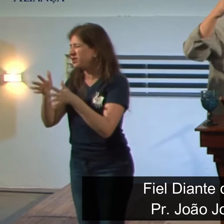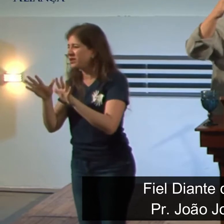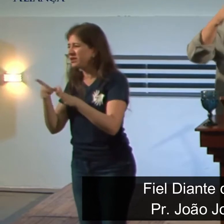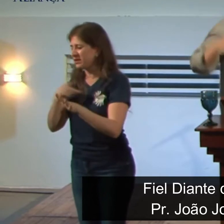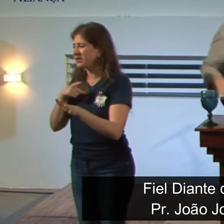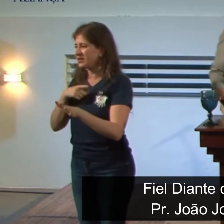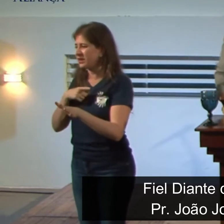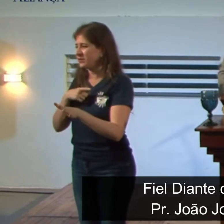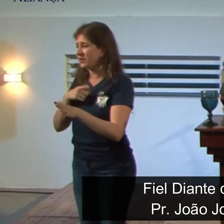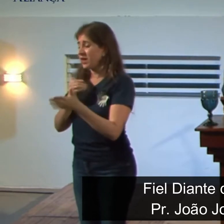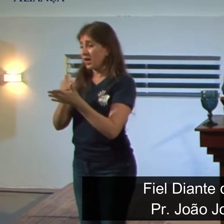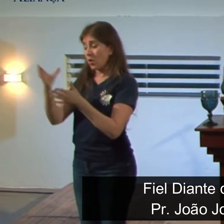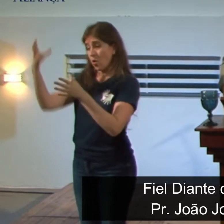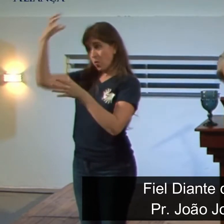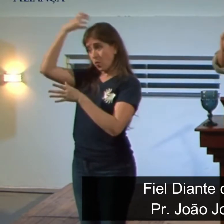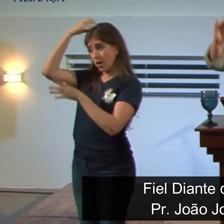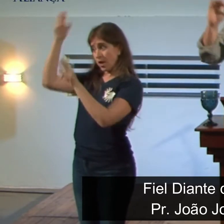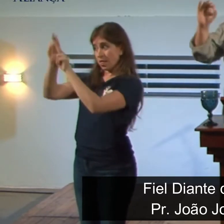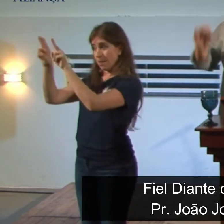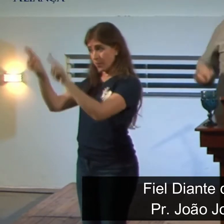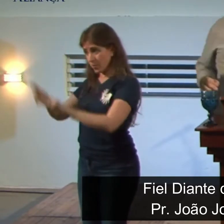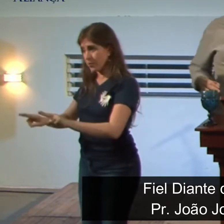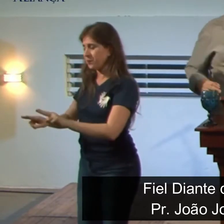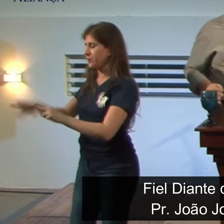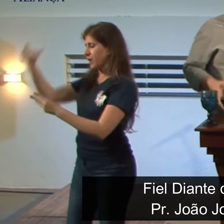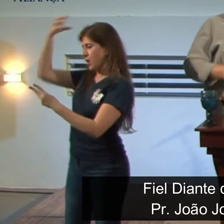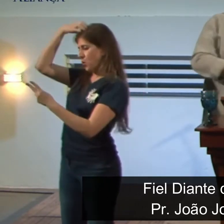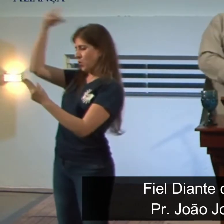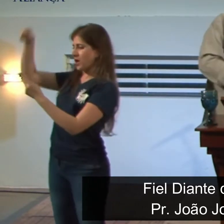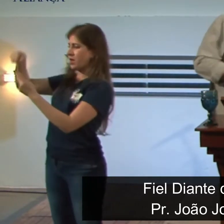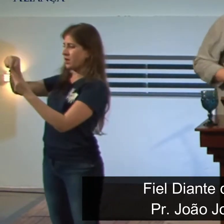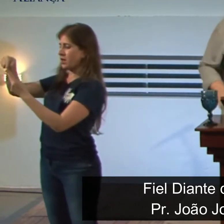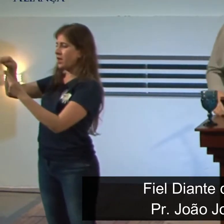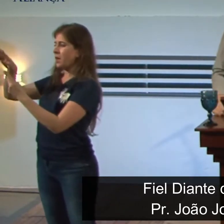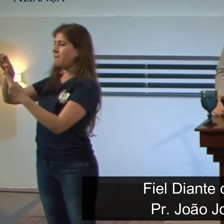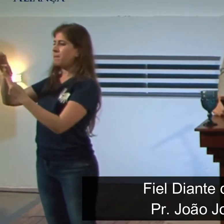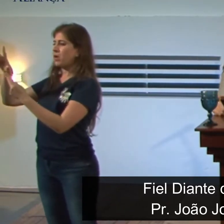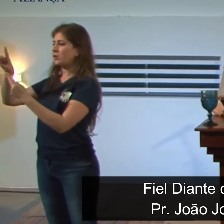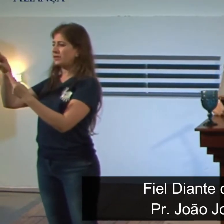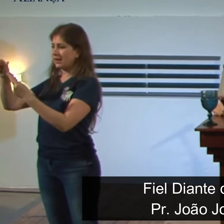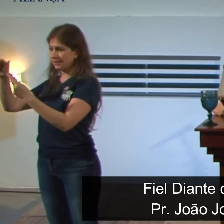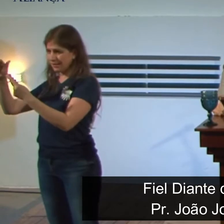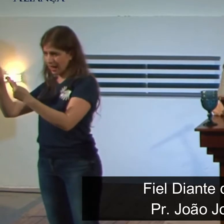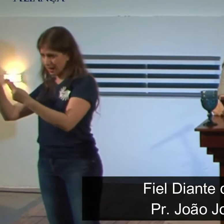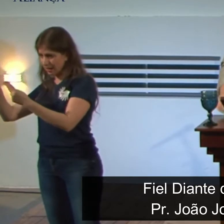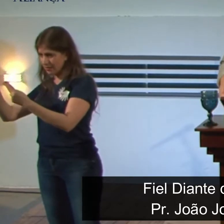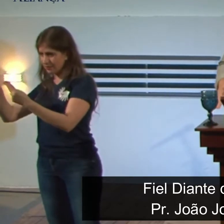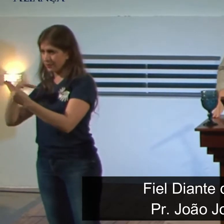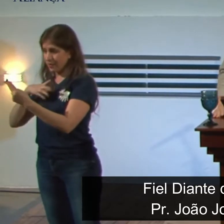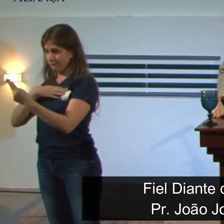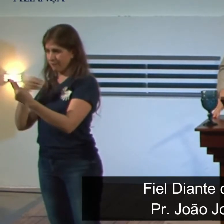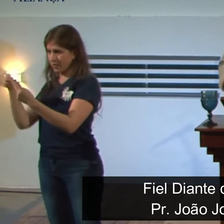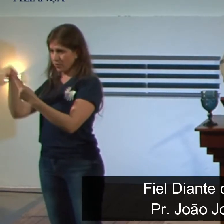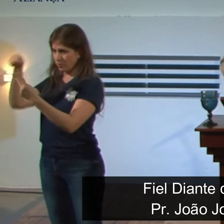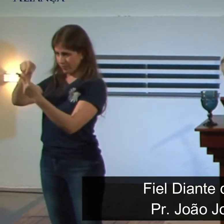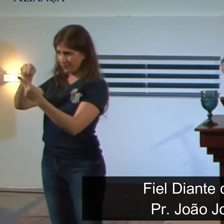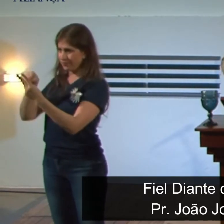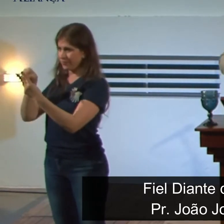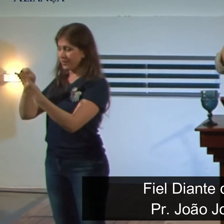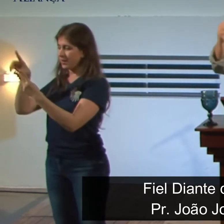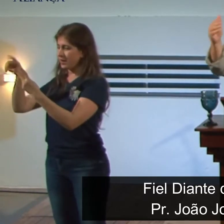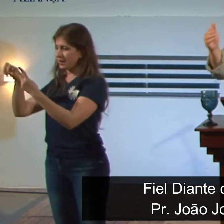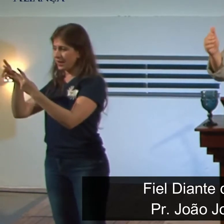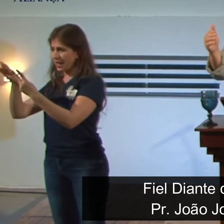nos reinados de Nabucodonosor, de Belsazar, que provavelmente era filho de Nabucodonosor, e de Dário. Esse